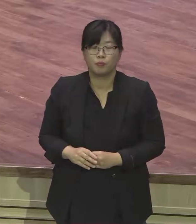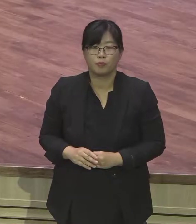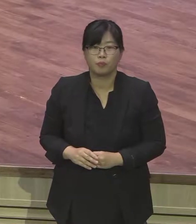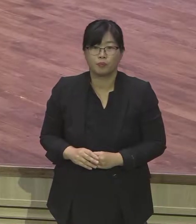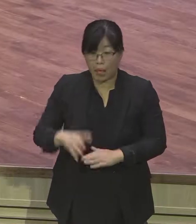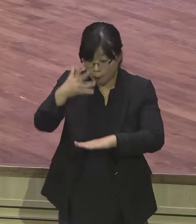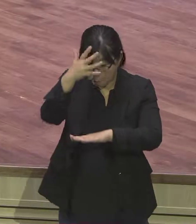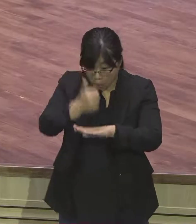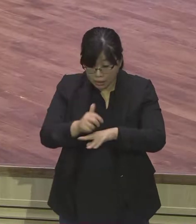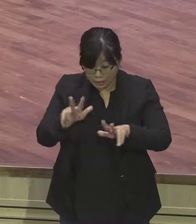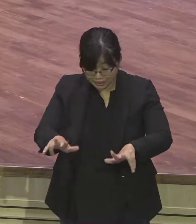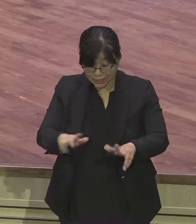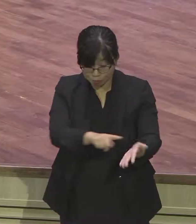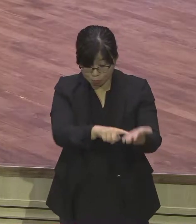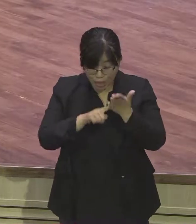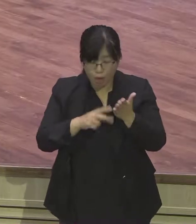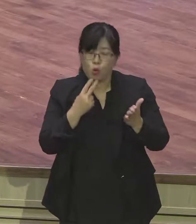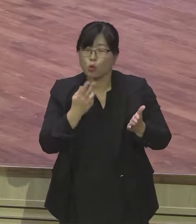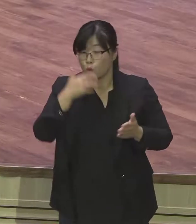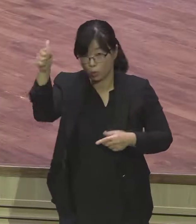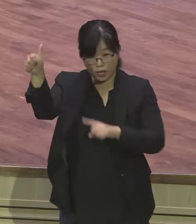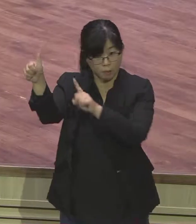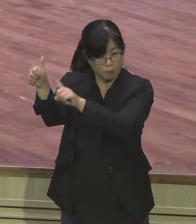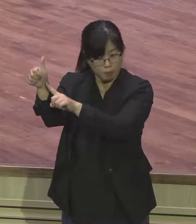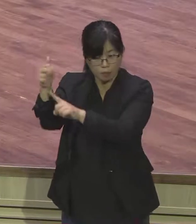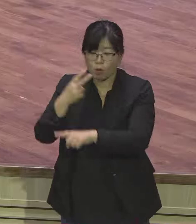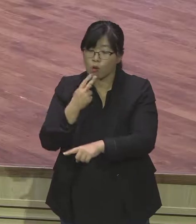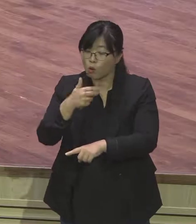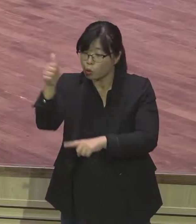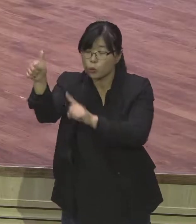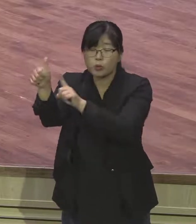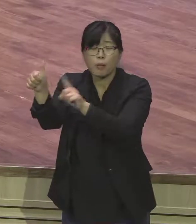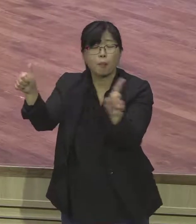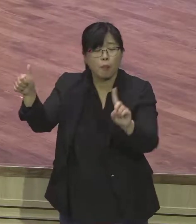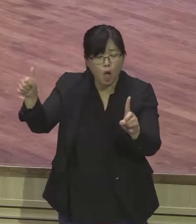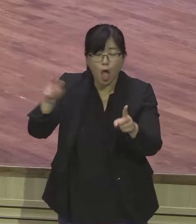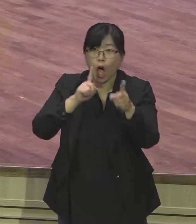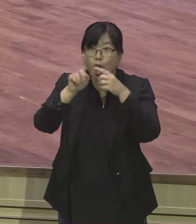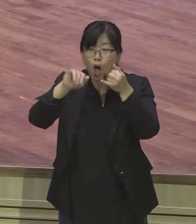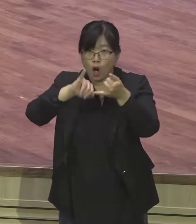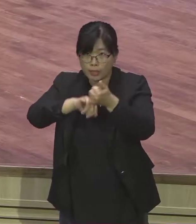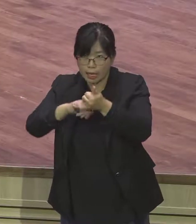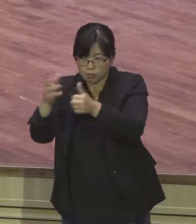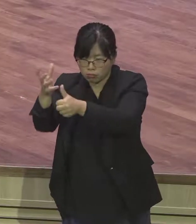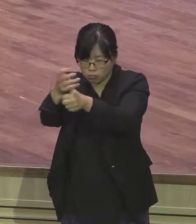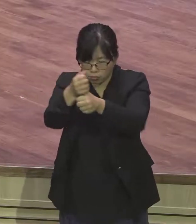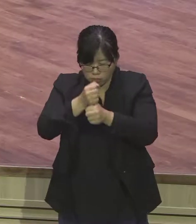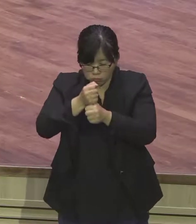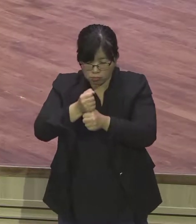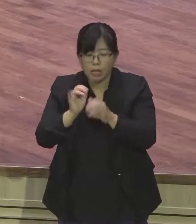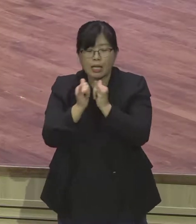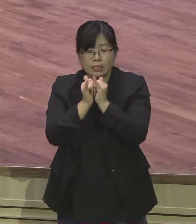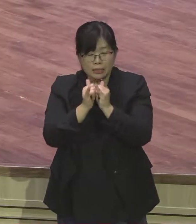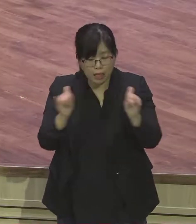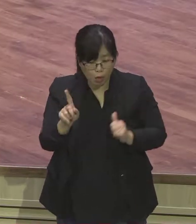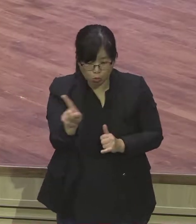요셉 그러면 은약 붙잡은 자는 어떤 환경과 역경 속에서도 반드시 승리한다